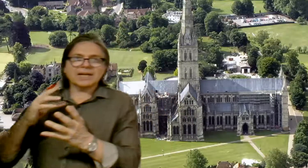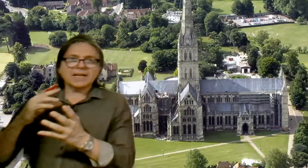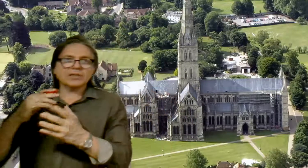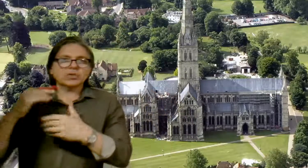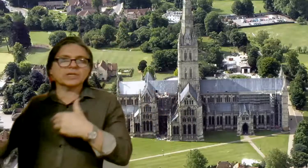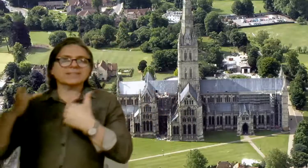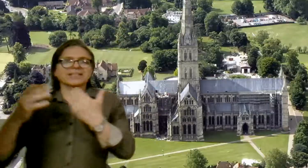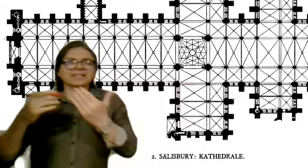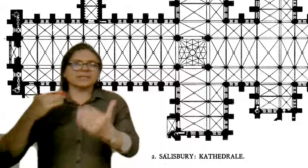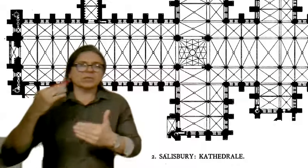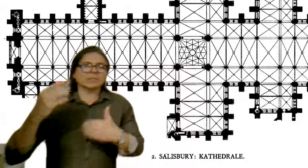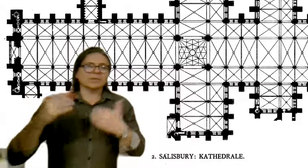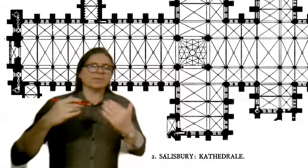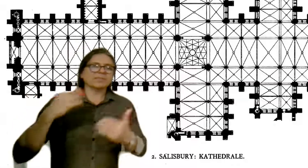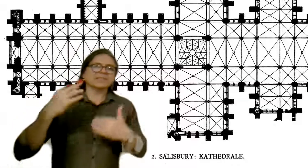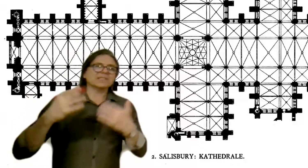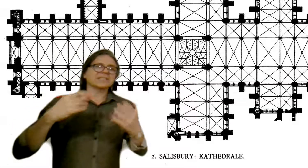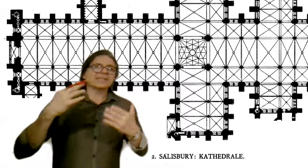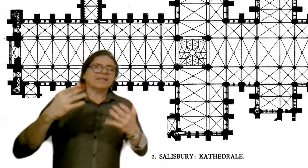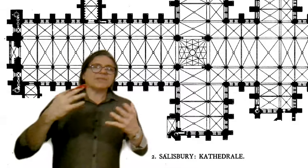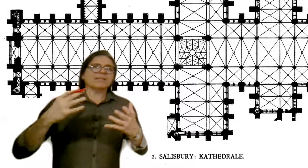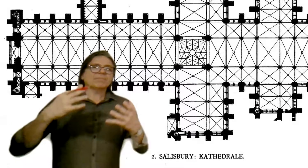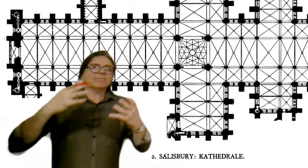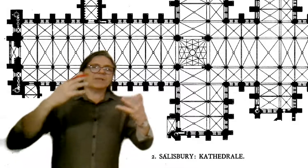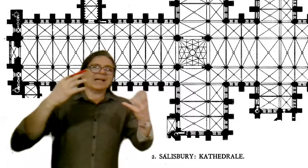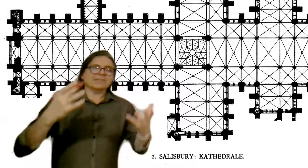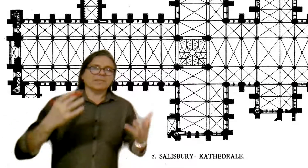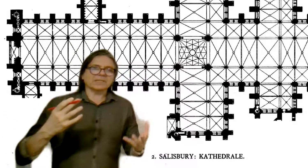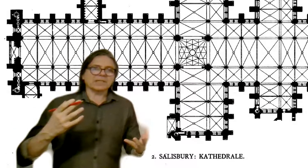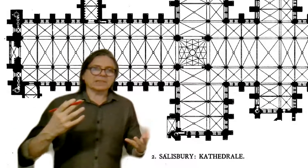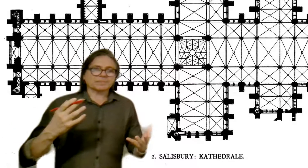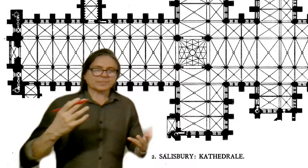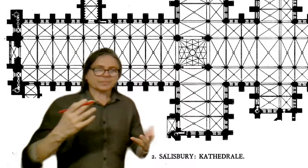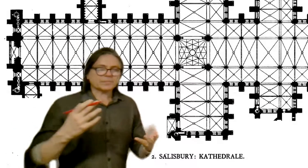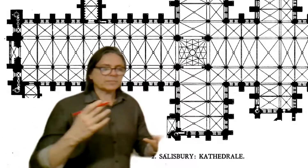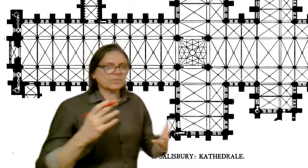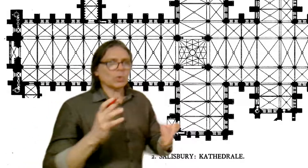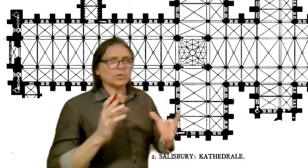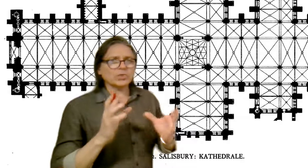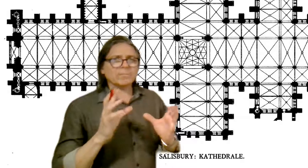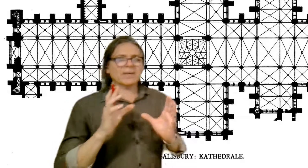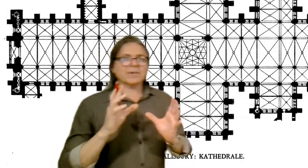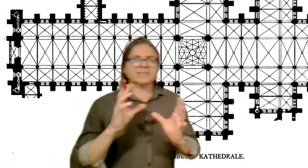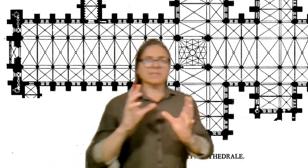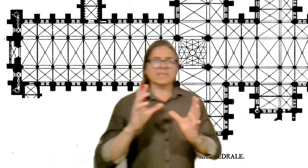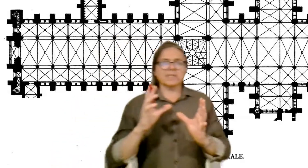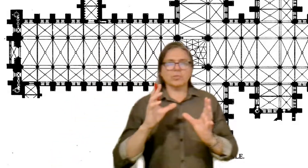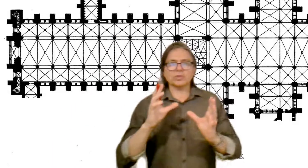generando esa arquitectura propiamente dicha de asimetría. Cuando uso la palabra asimetría, no me estoy